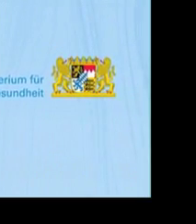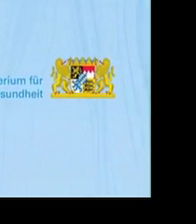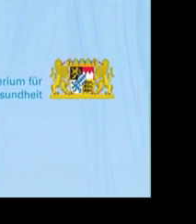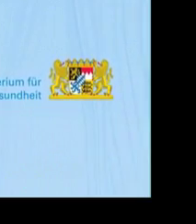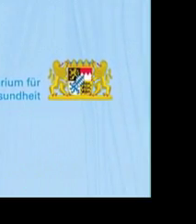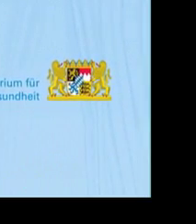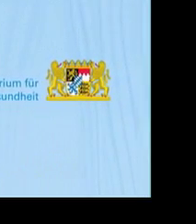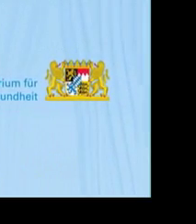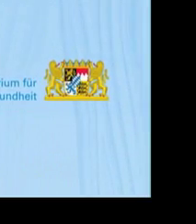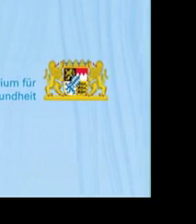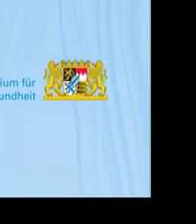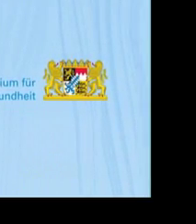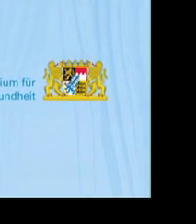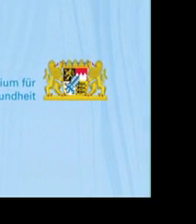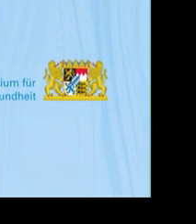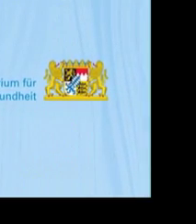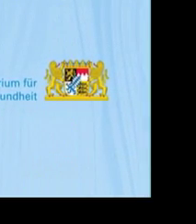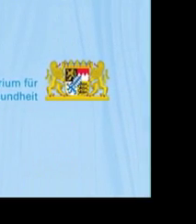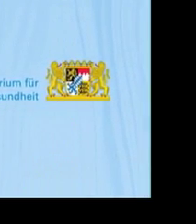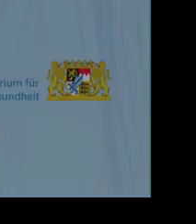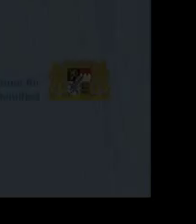Umweltschutz in Bayern. Vielen Dank.